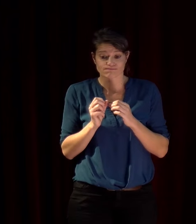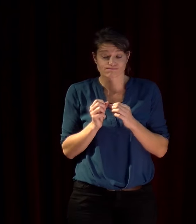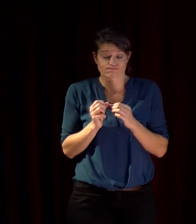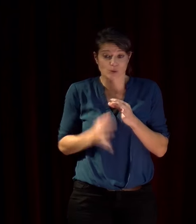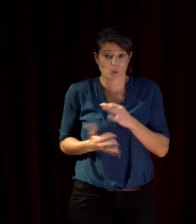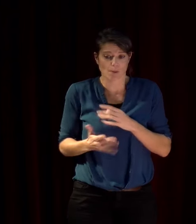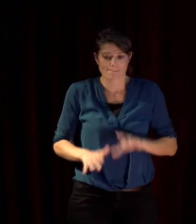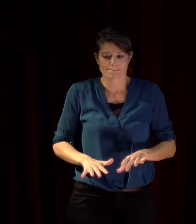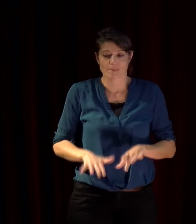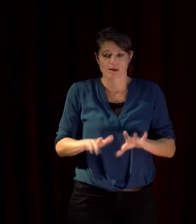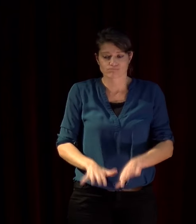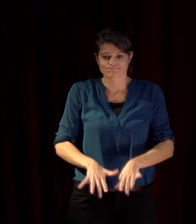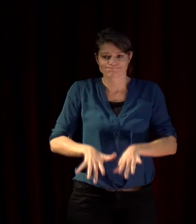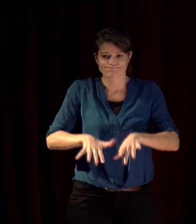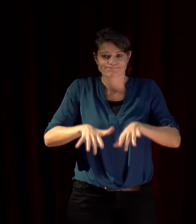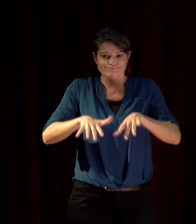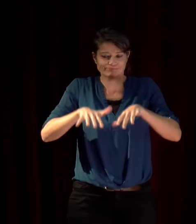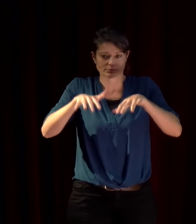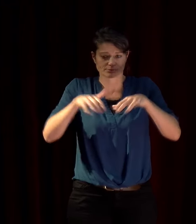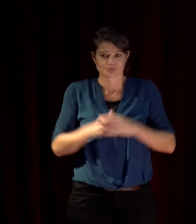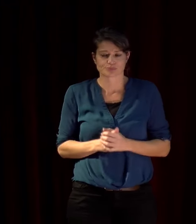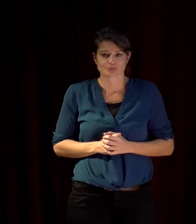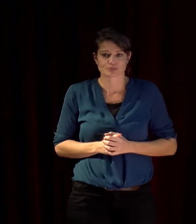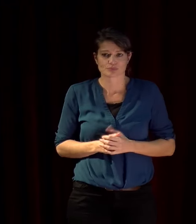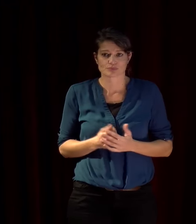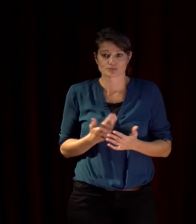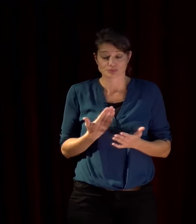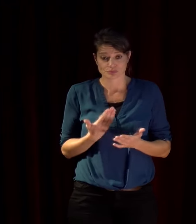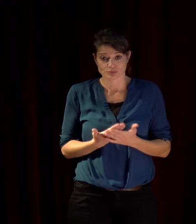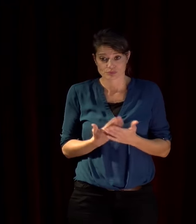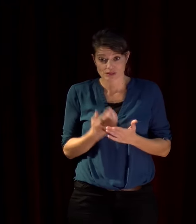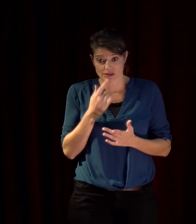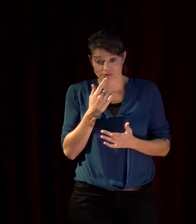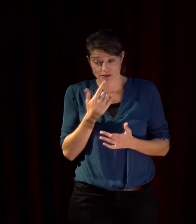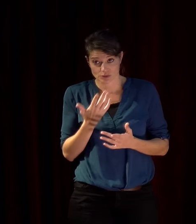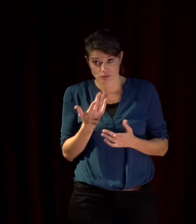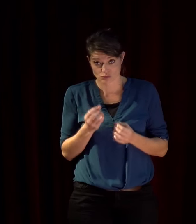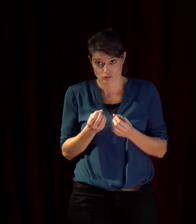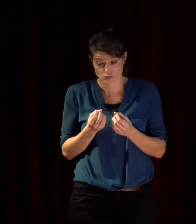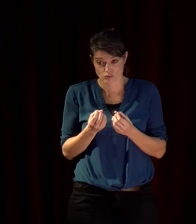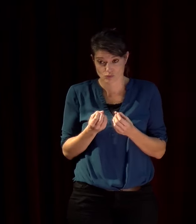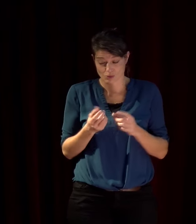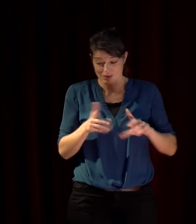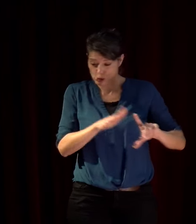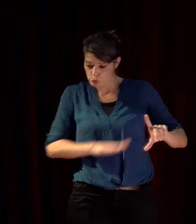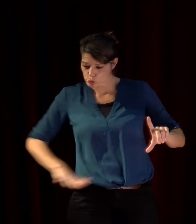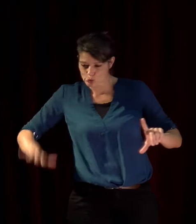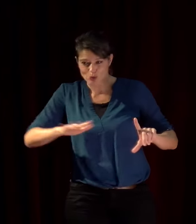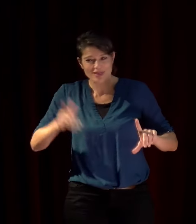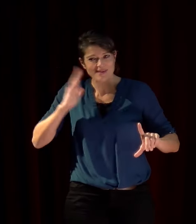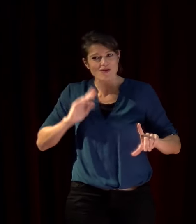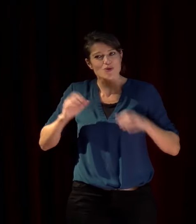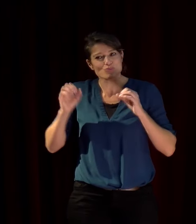la mer monte et ça ça a conduit à des pertes considérables de zones cultivables